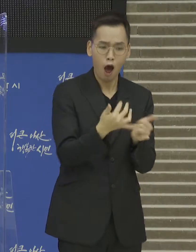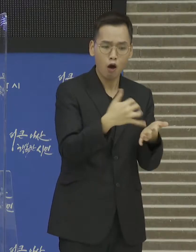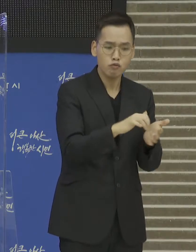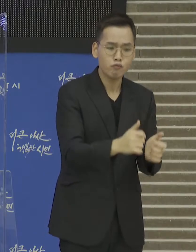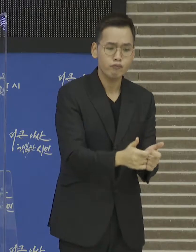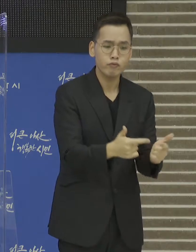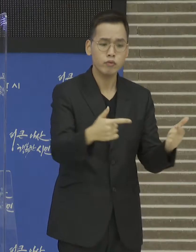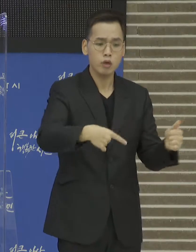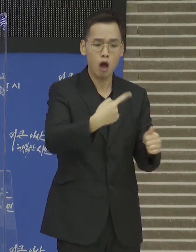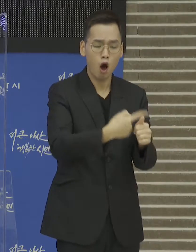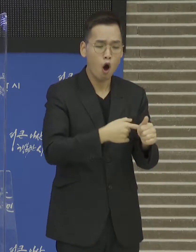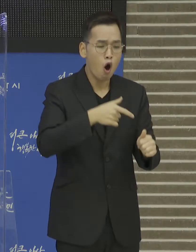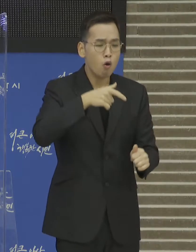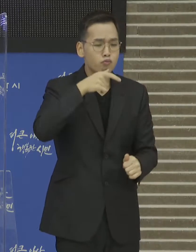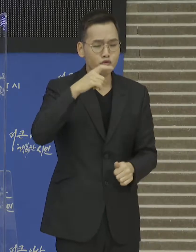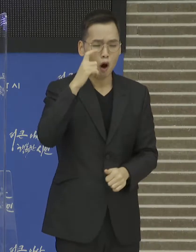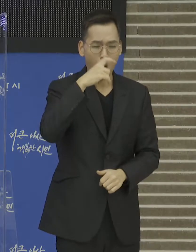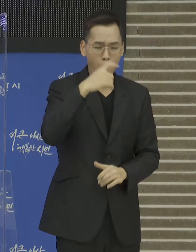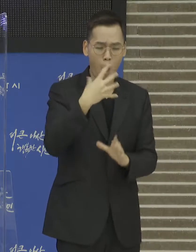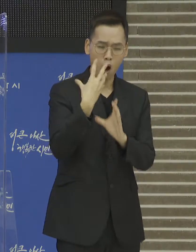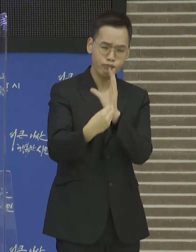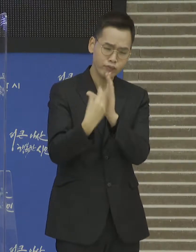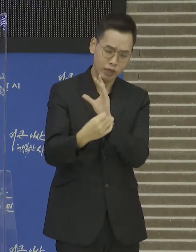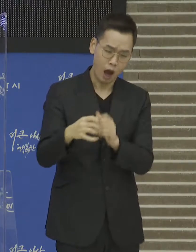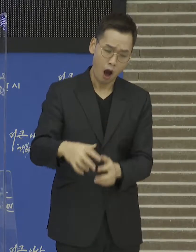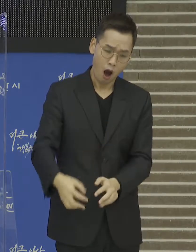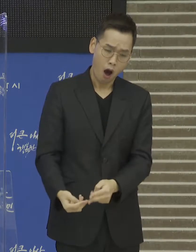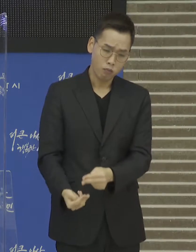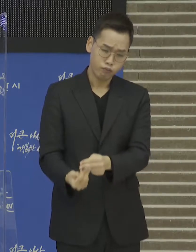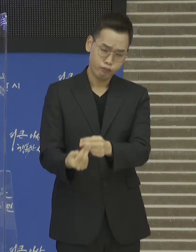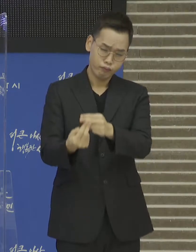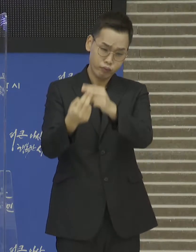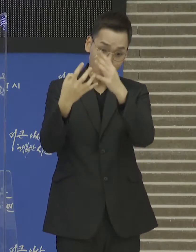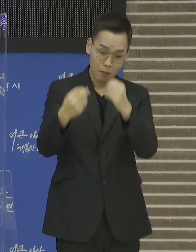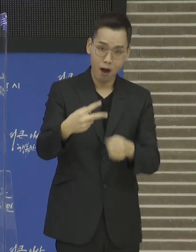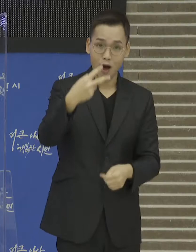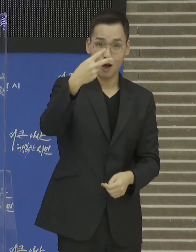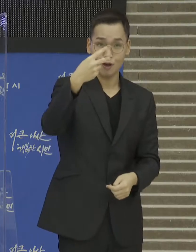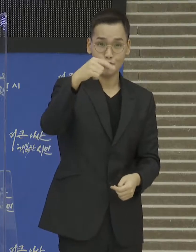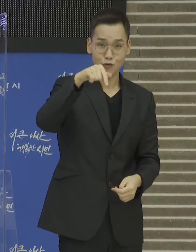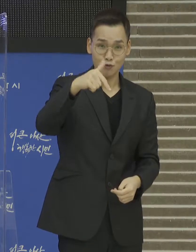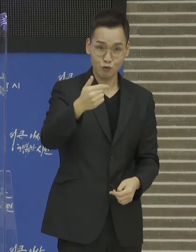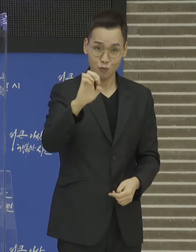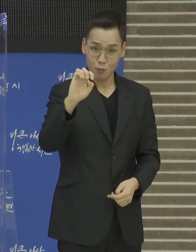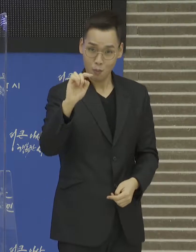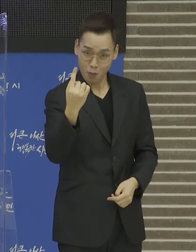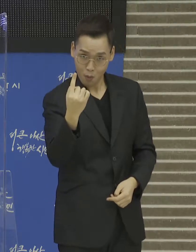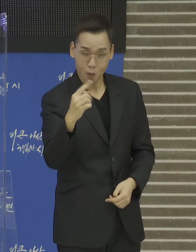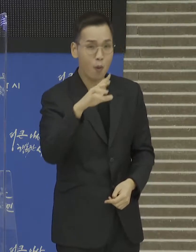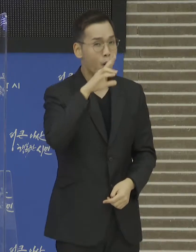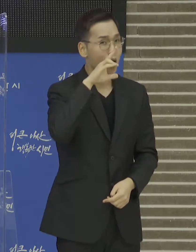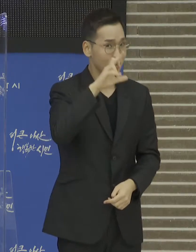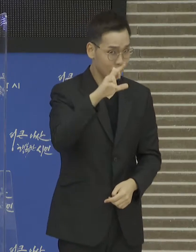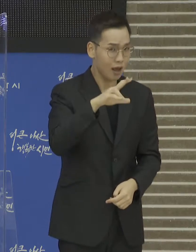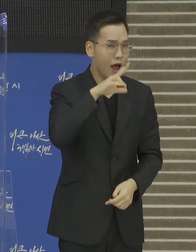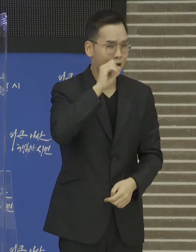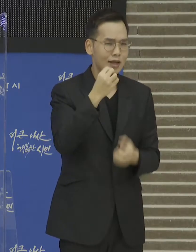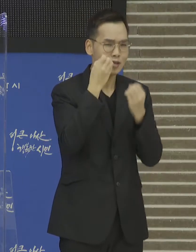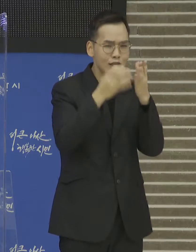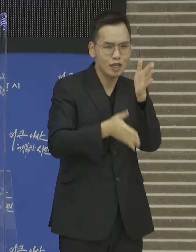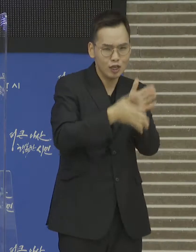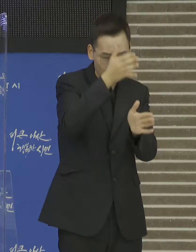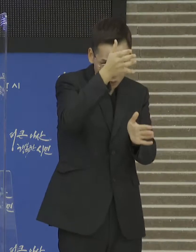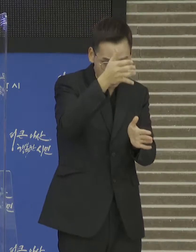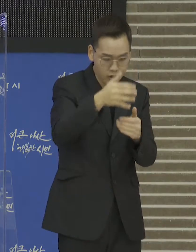발생하는 하수의 안정적인 처리를 위하여 둔포, 아산, 아산 신도시 등 3개소 물안경